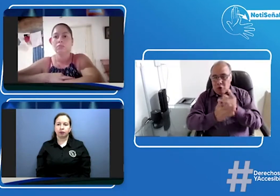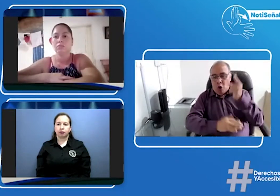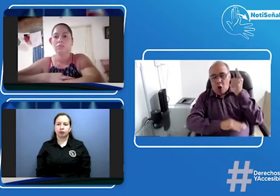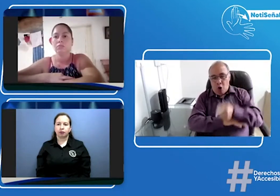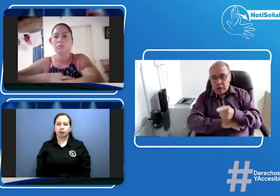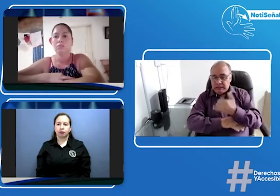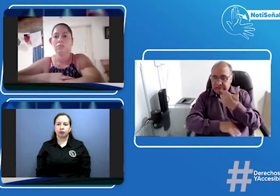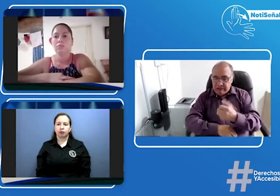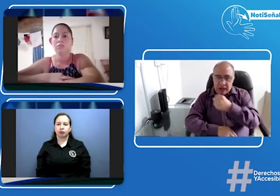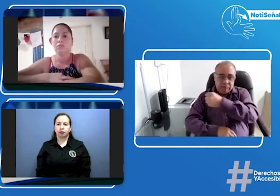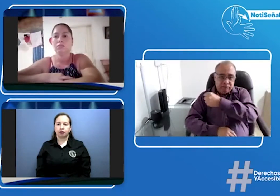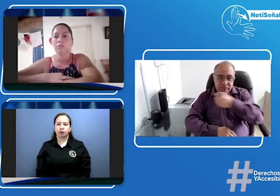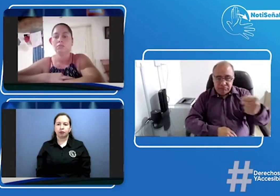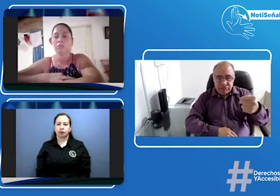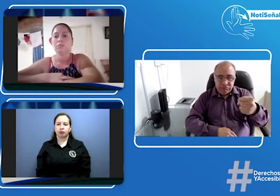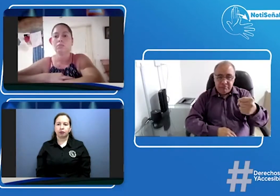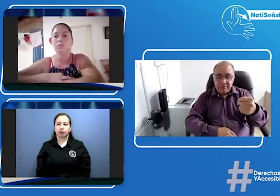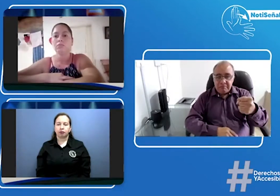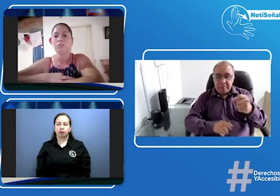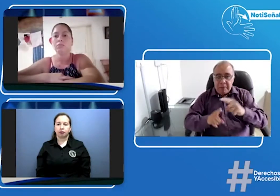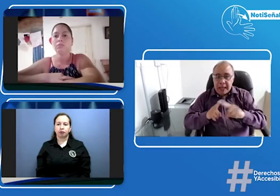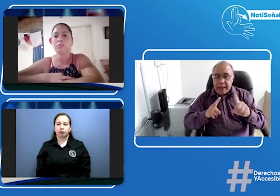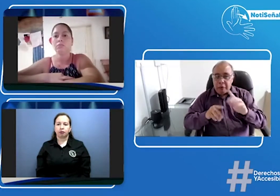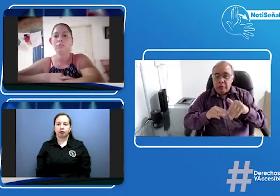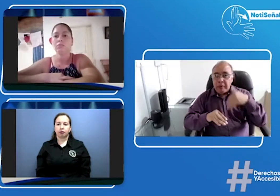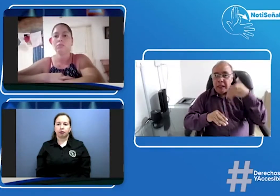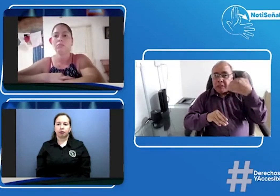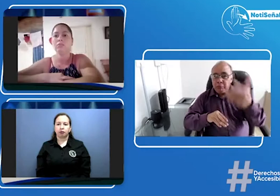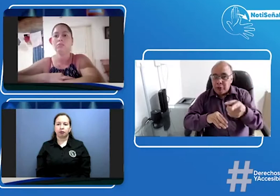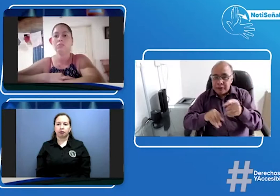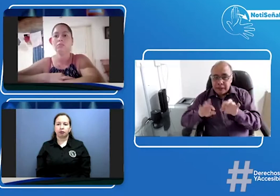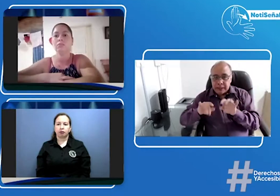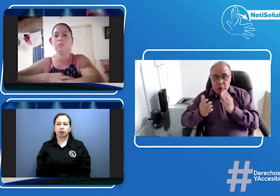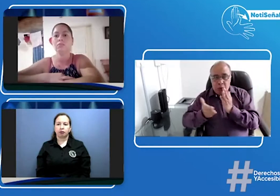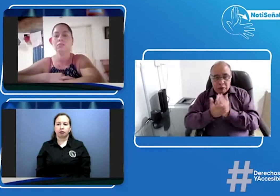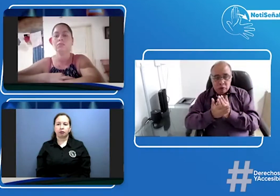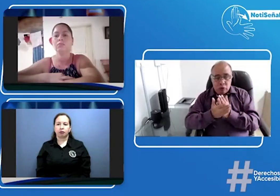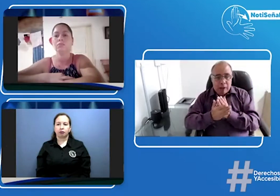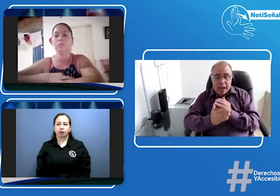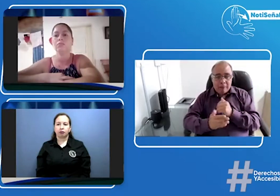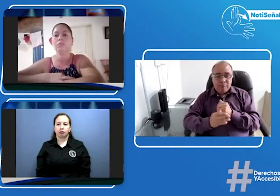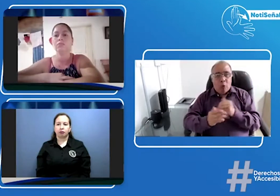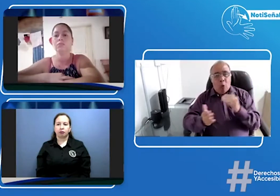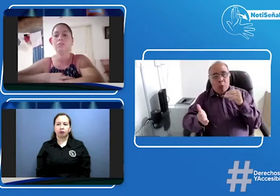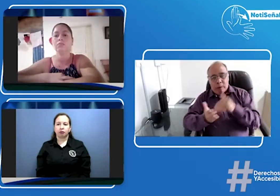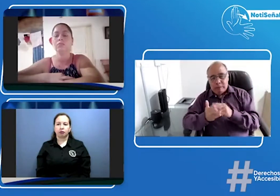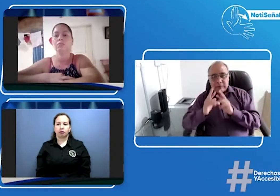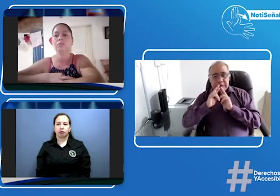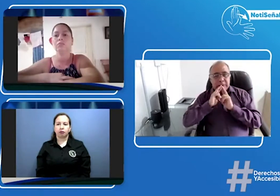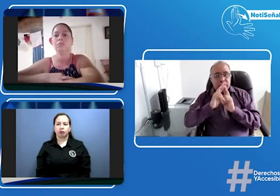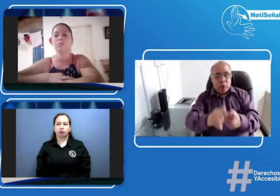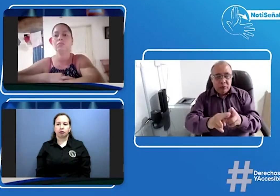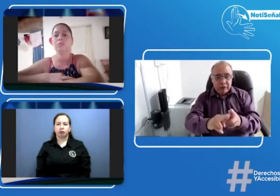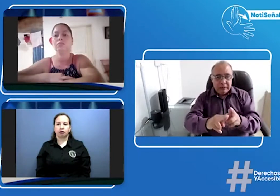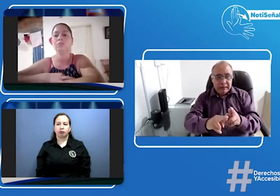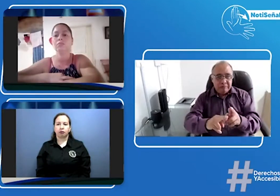desde lo que se mandó desde el juzgado a la Secretaría de Educación pero vi que después la Secretaría de Educación